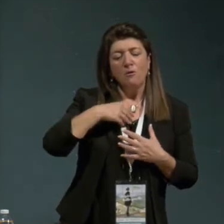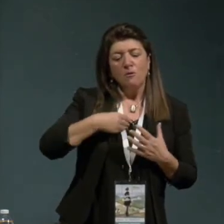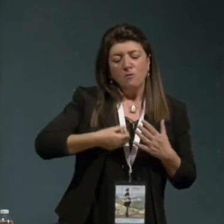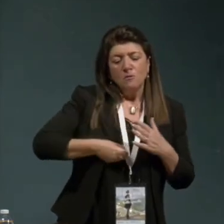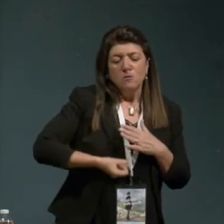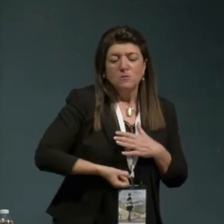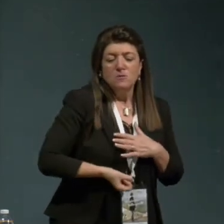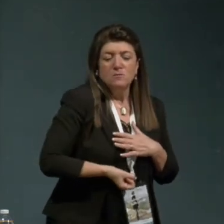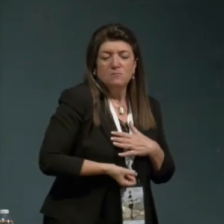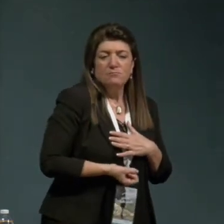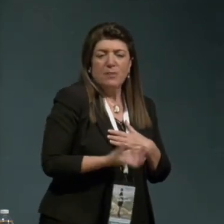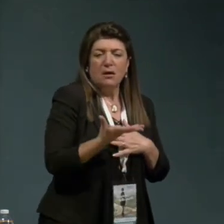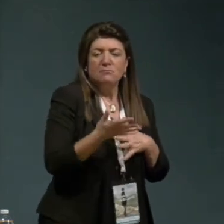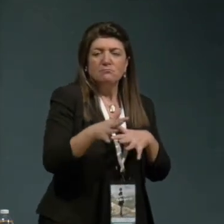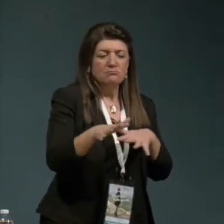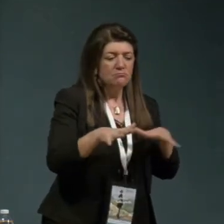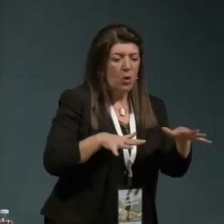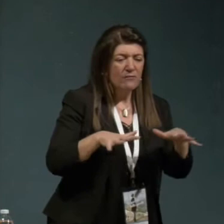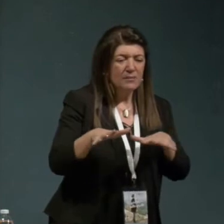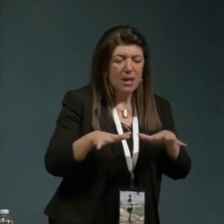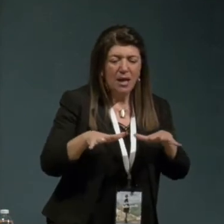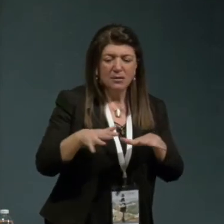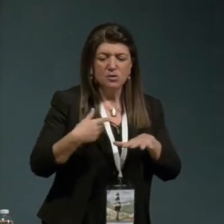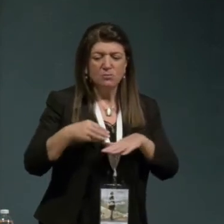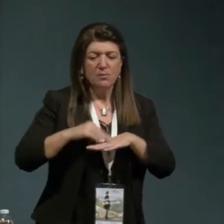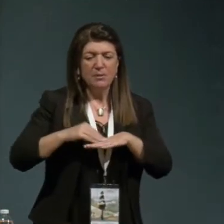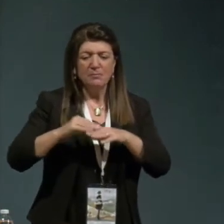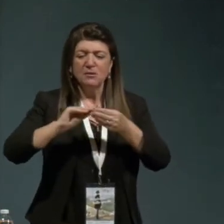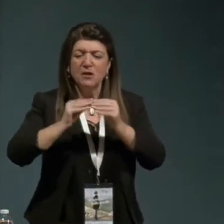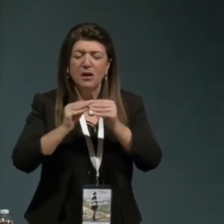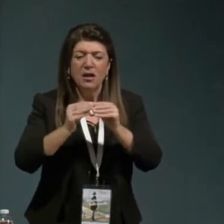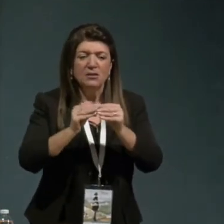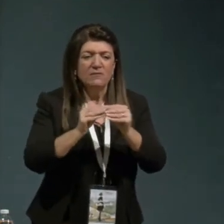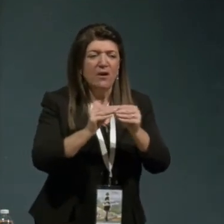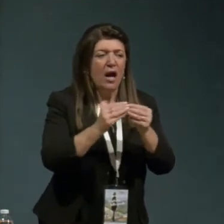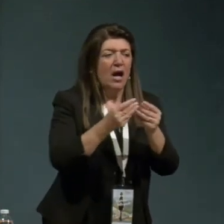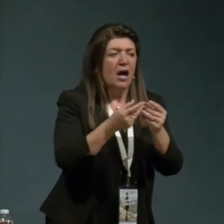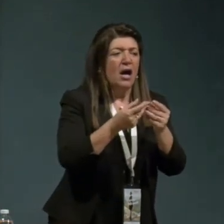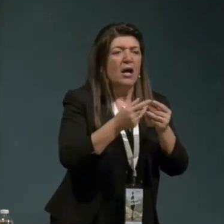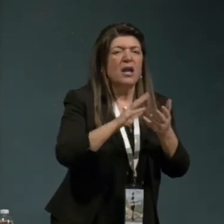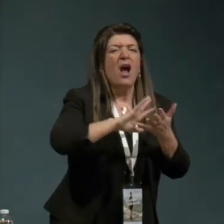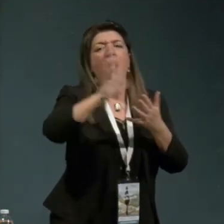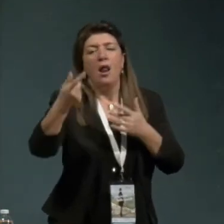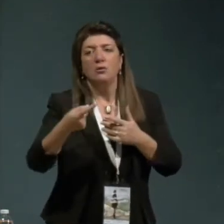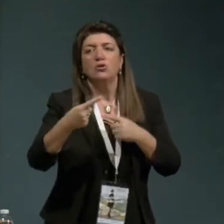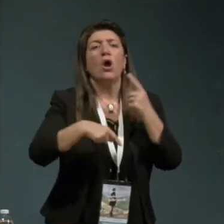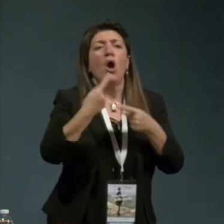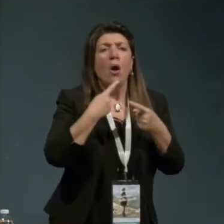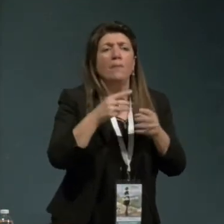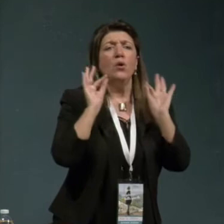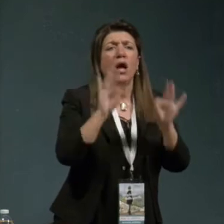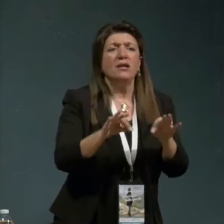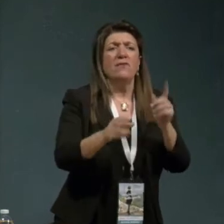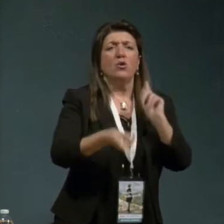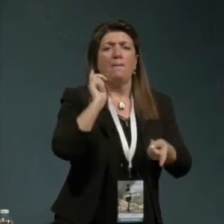permette di fare la realizzazione sta cercando e allora è arrivata una parte politica